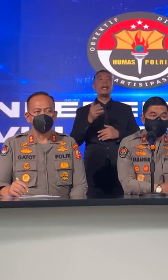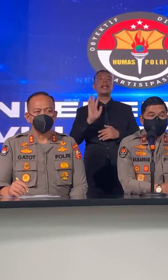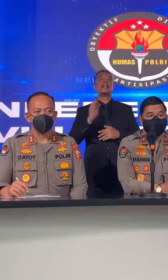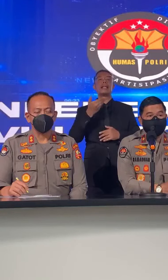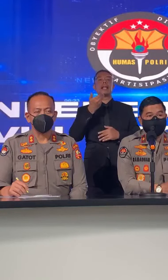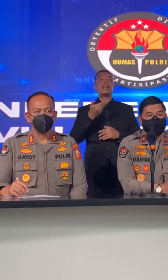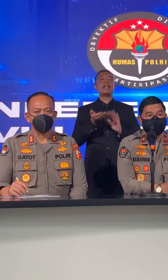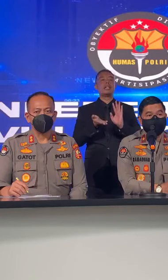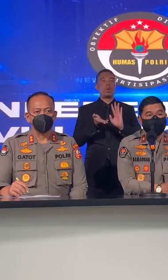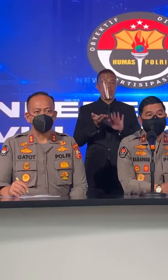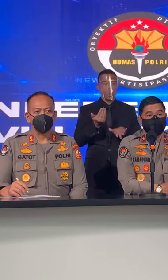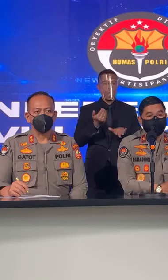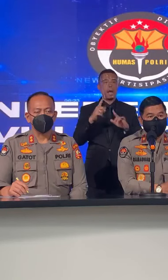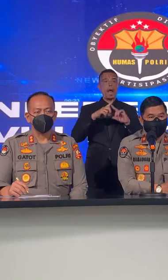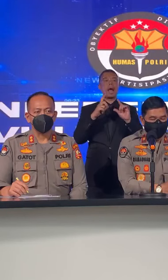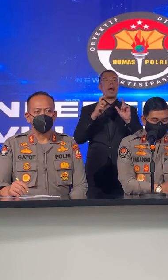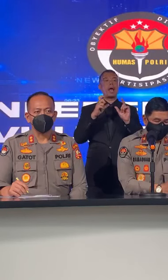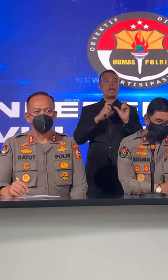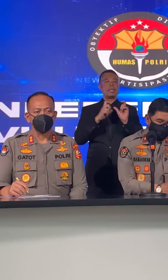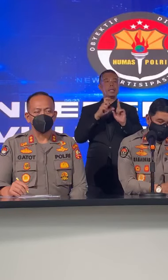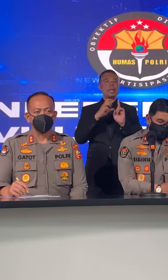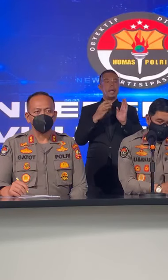Kita Tanyakan Dulu Mbak KSDM